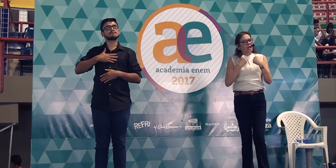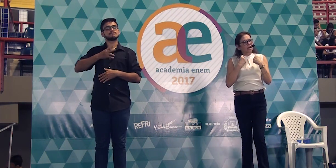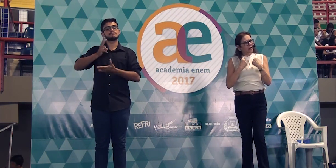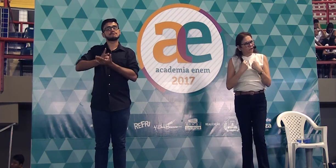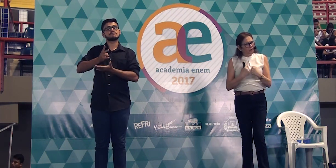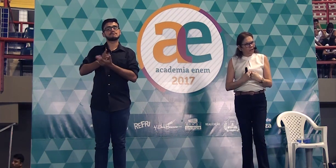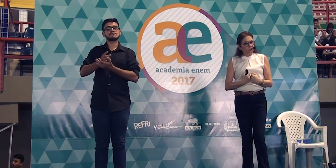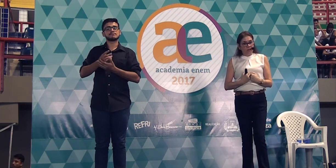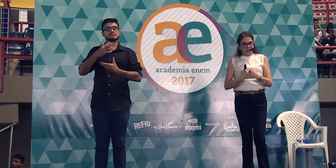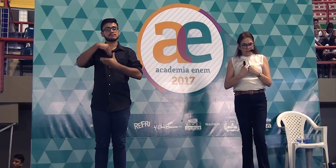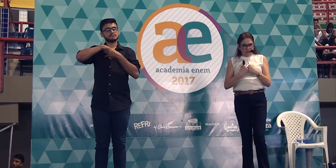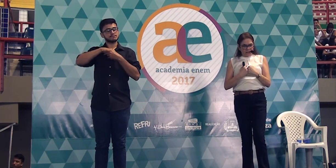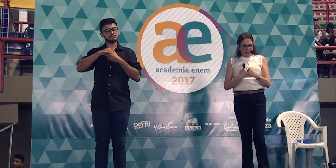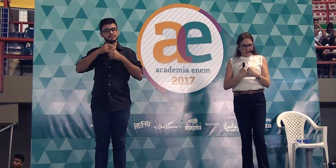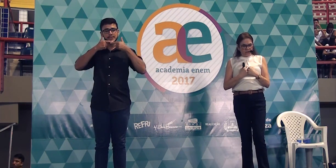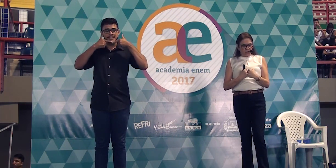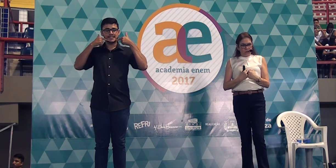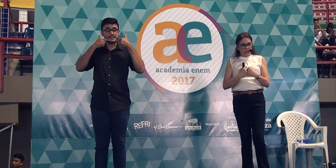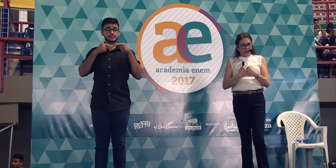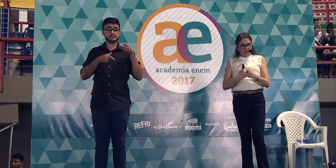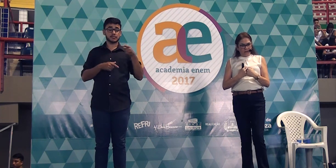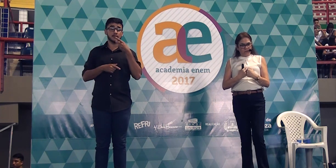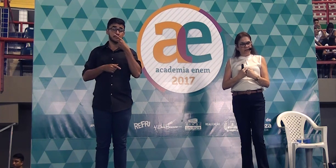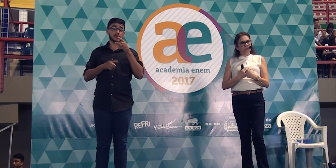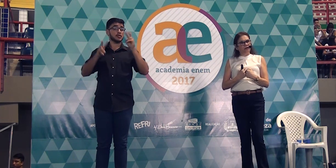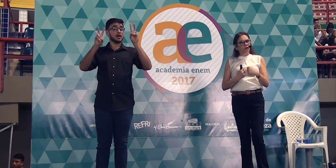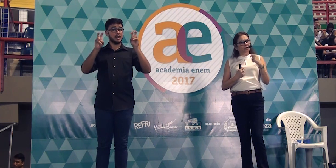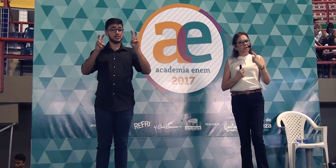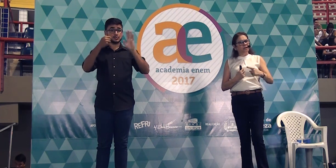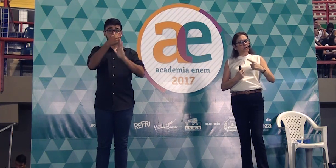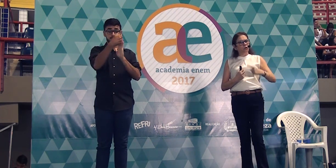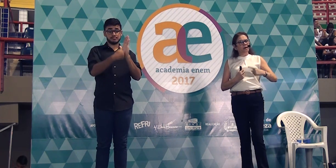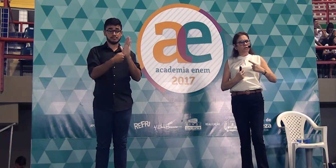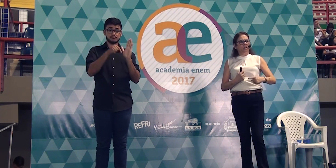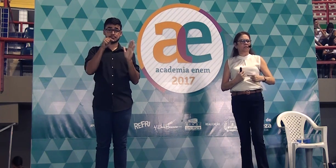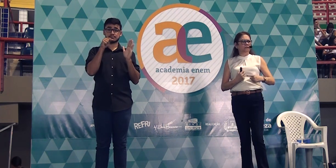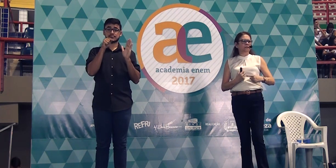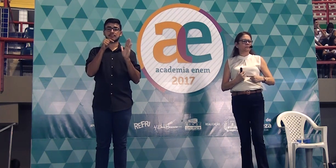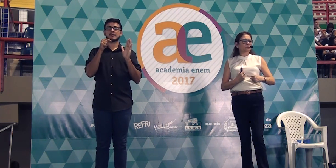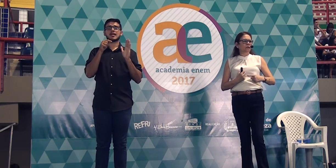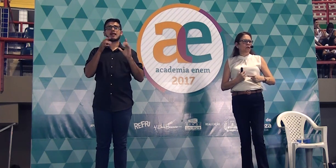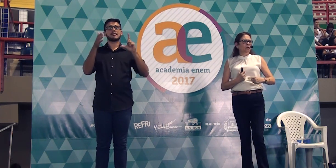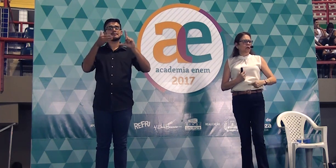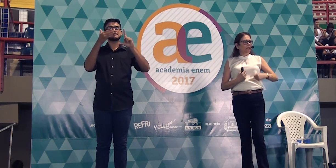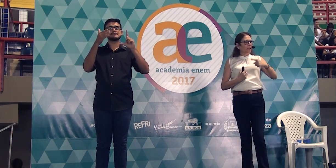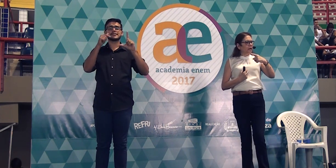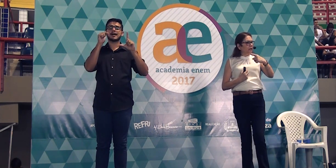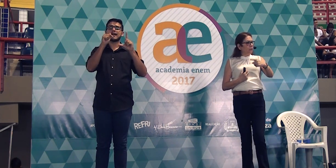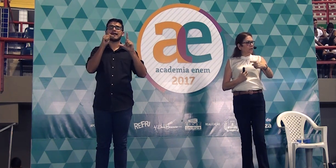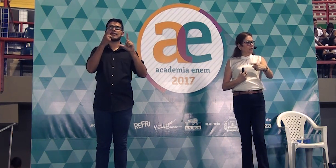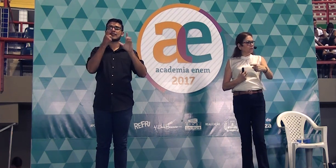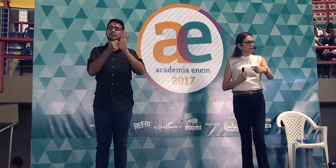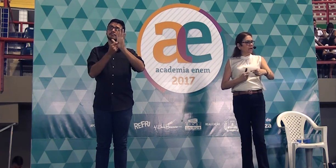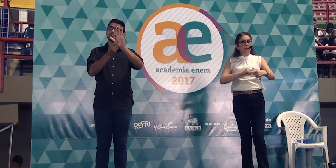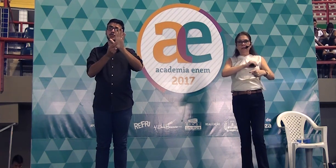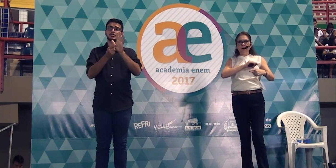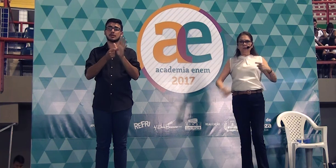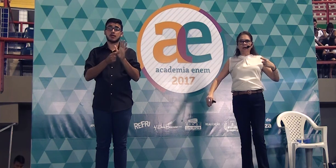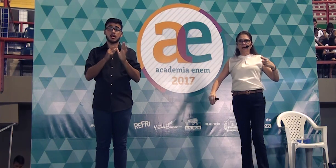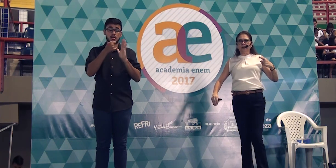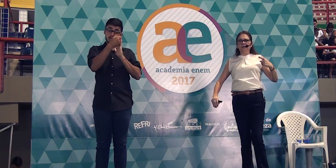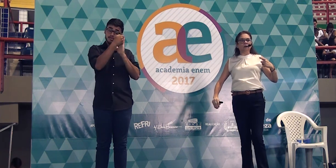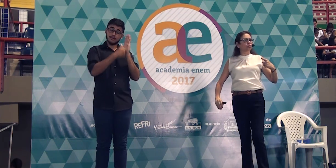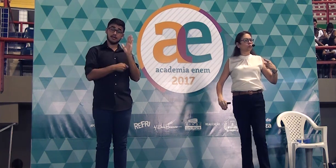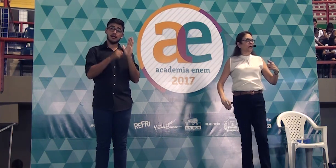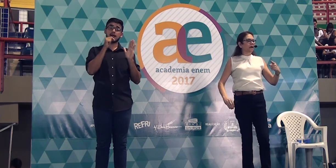isso, que é relevante que as aquisições de cada um desses valores sejam mantidas, na opinião dele ele